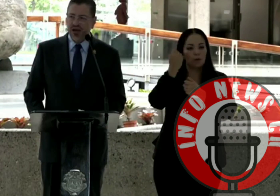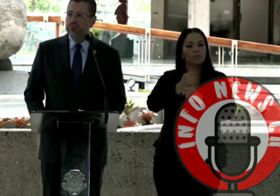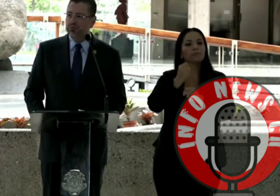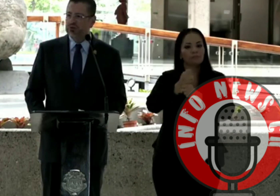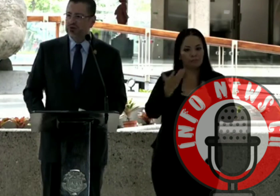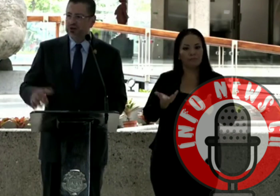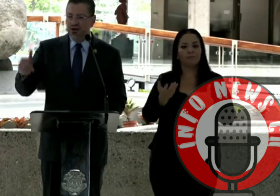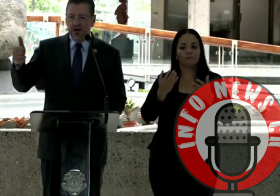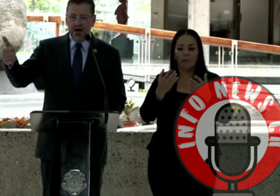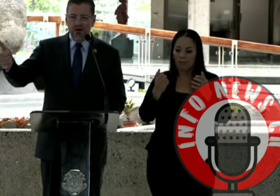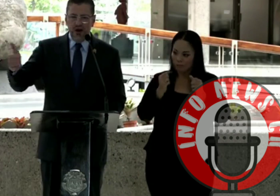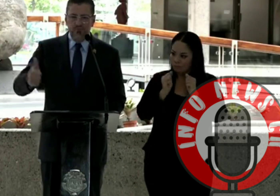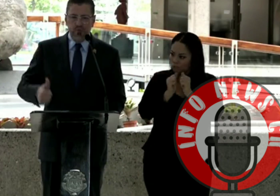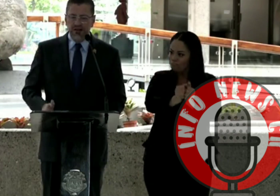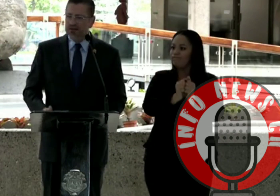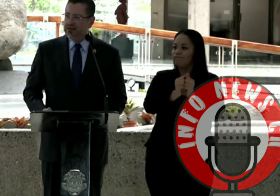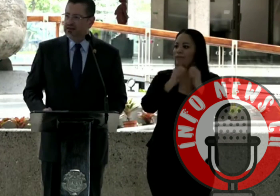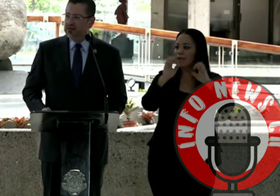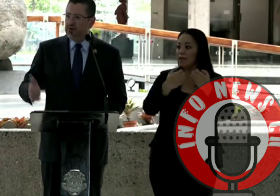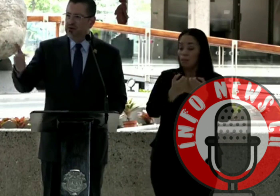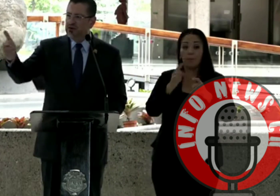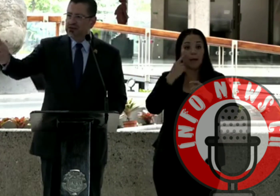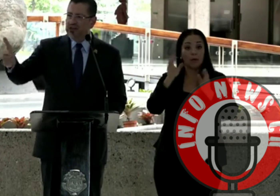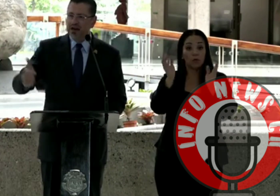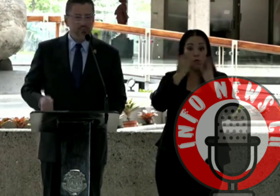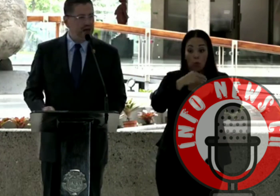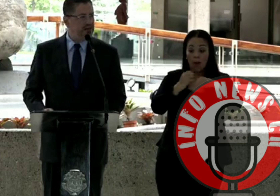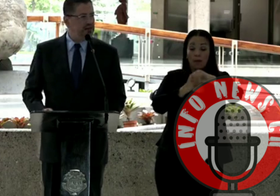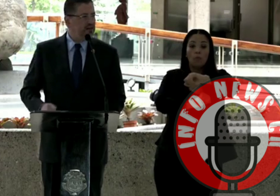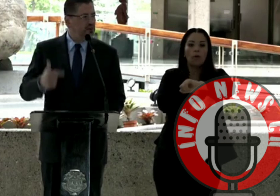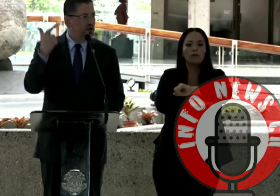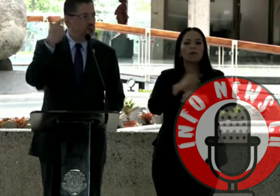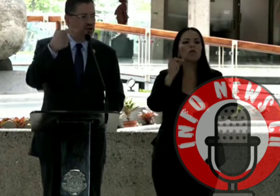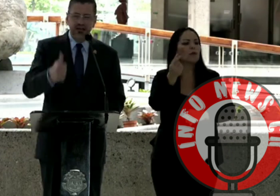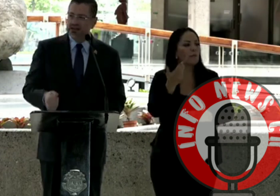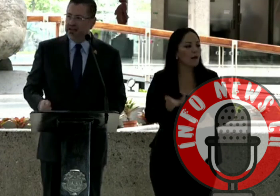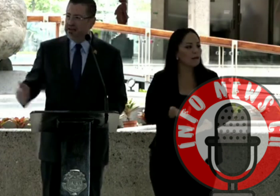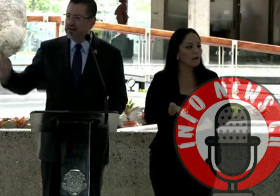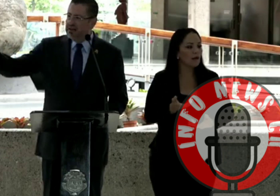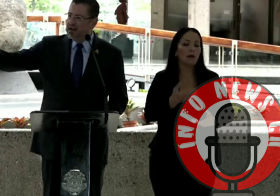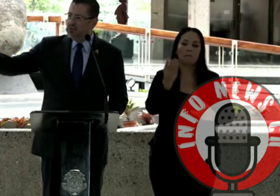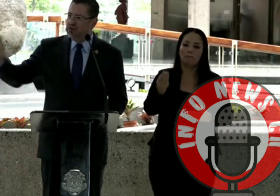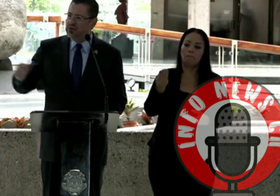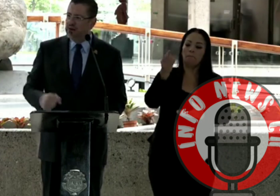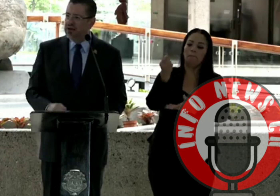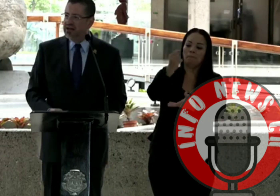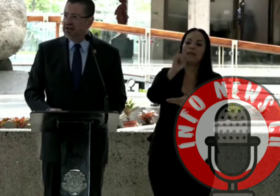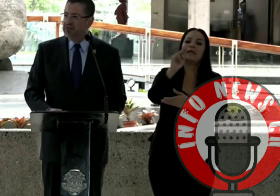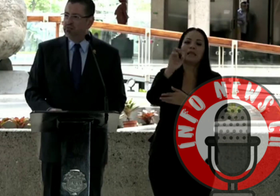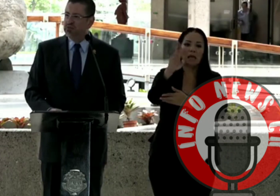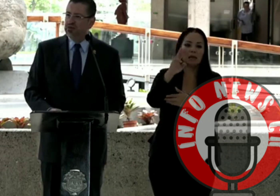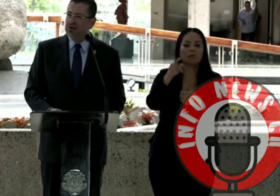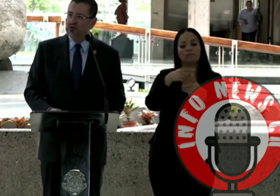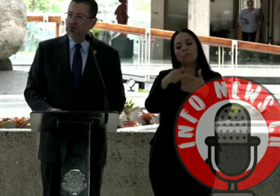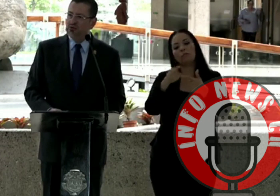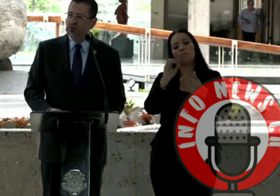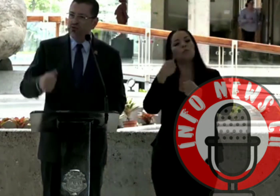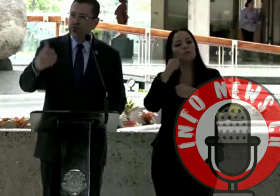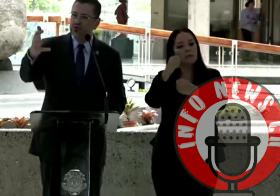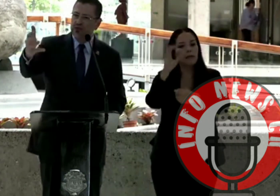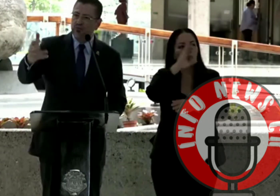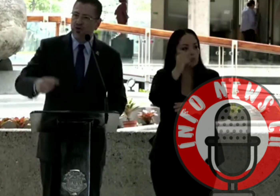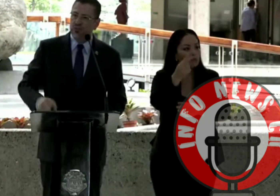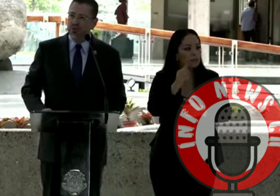jugar como equipo. No hay puente. Bueno, ¿dónde está la plata? La pone el INDER. La municipalidad busca los